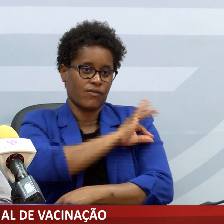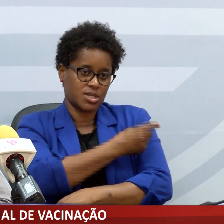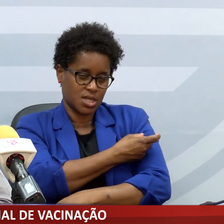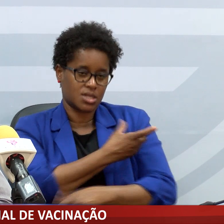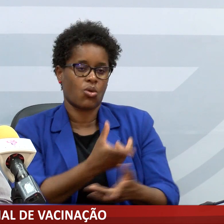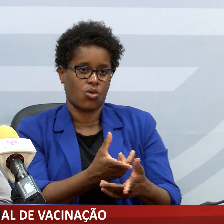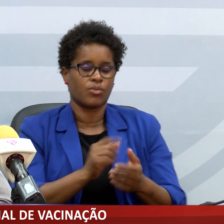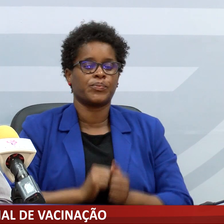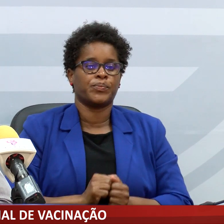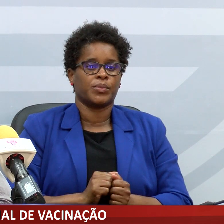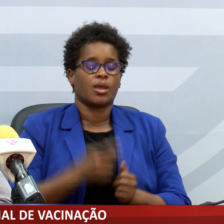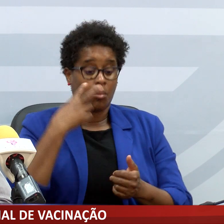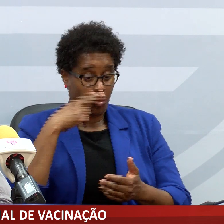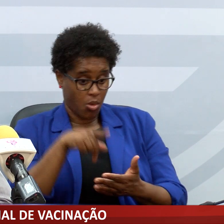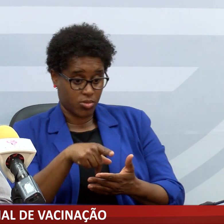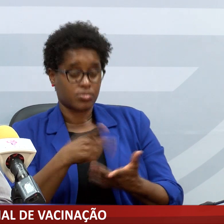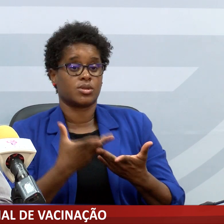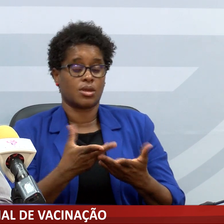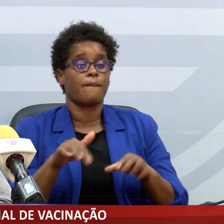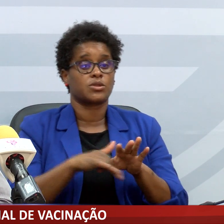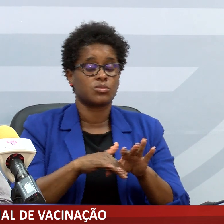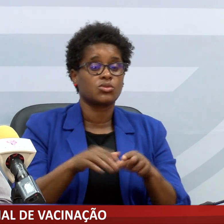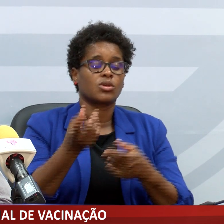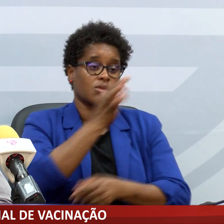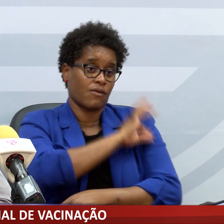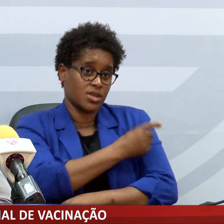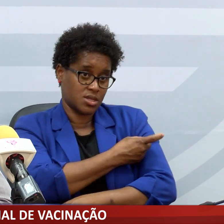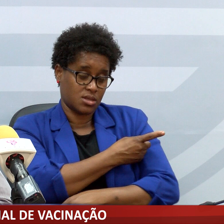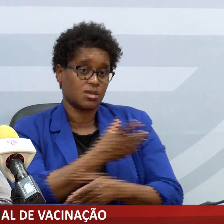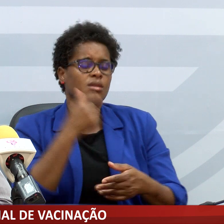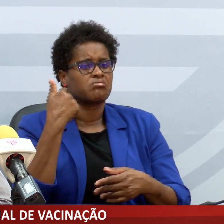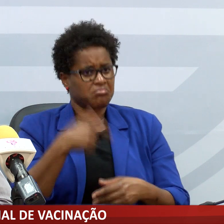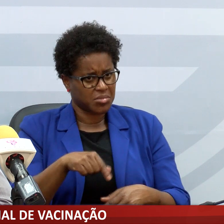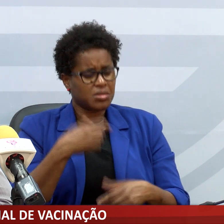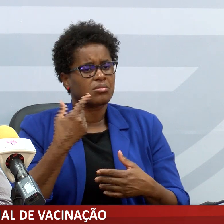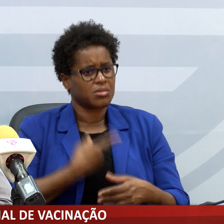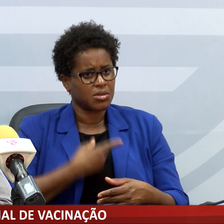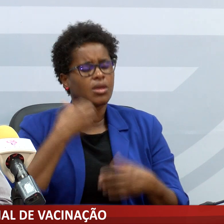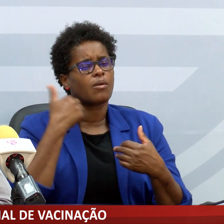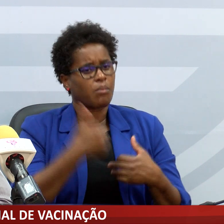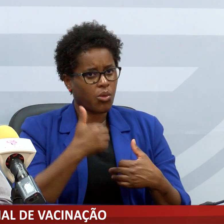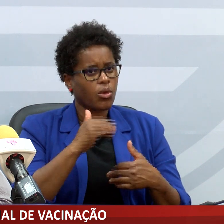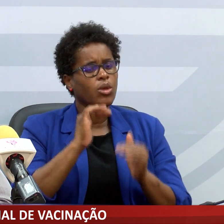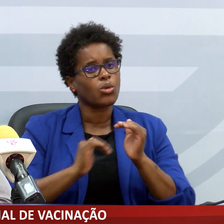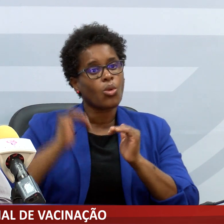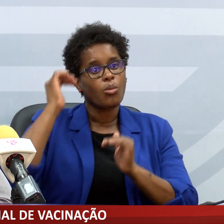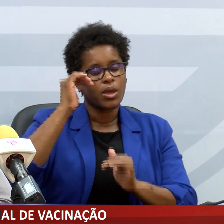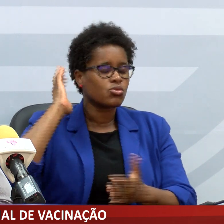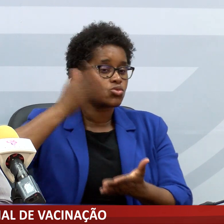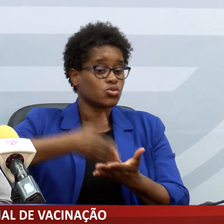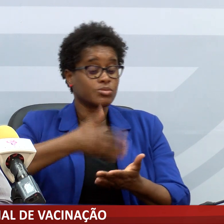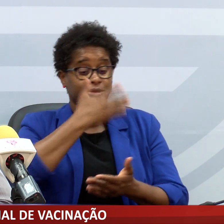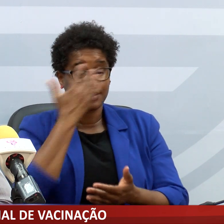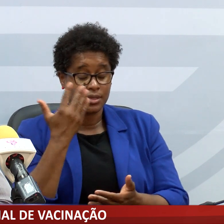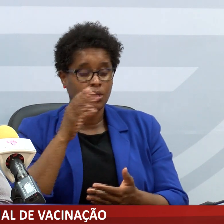mostrando que a adesão à vacinação tem sido boa e crescente nos últimos dias. Como